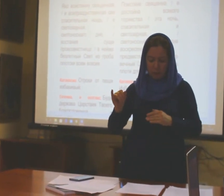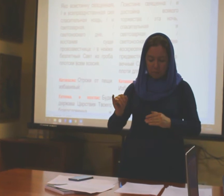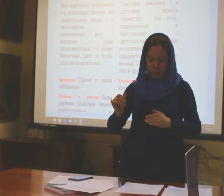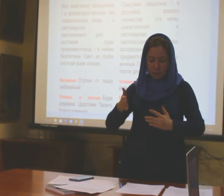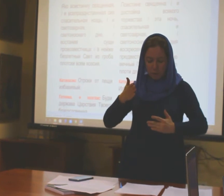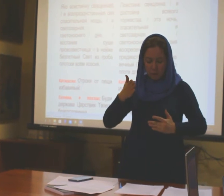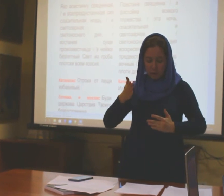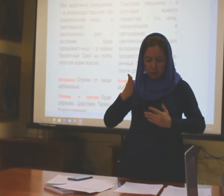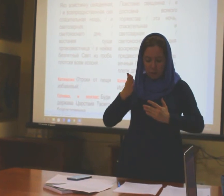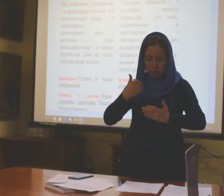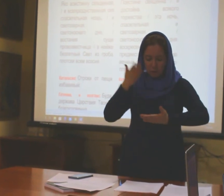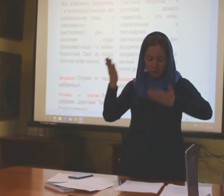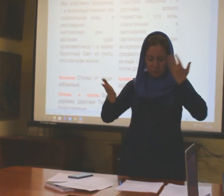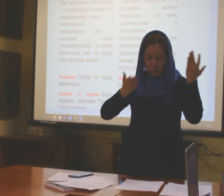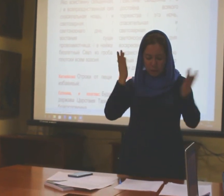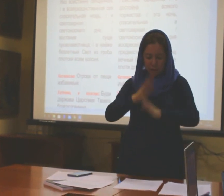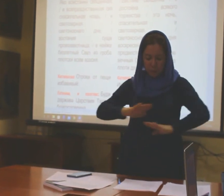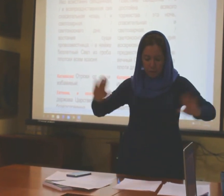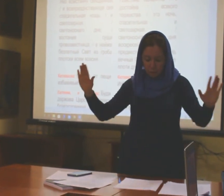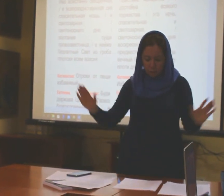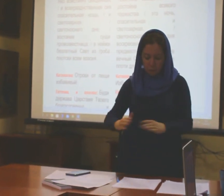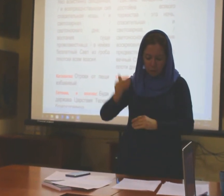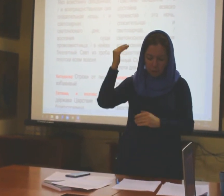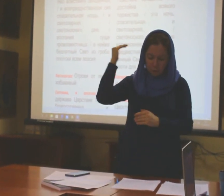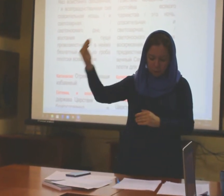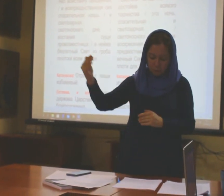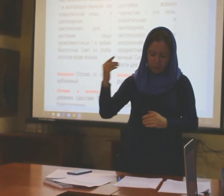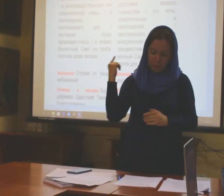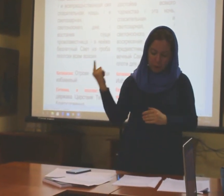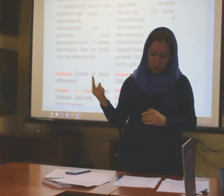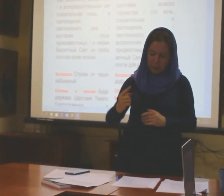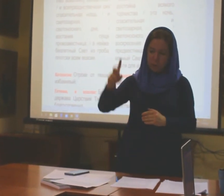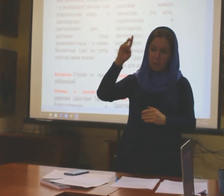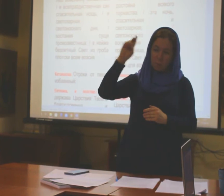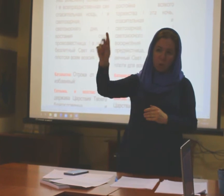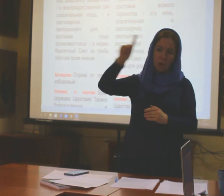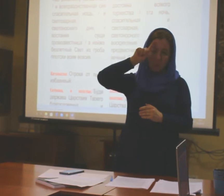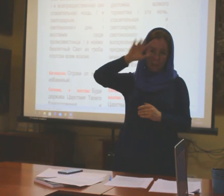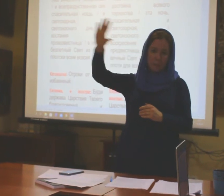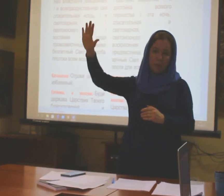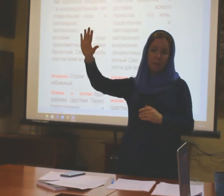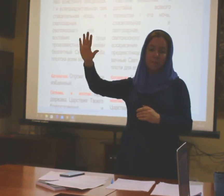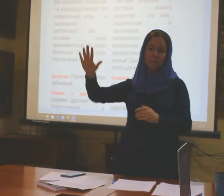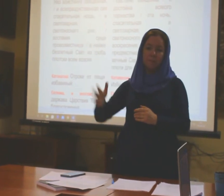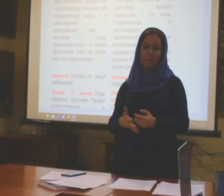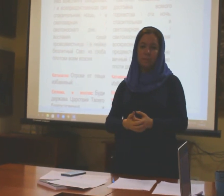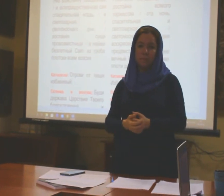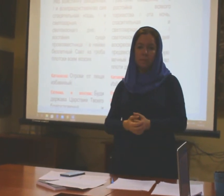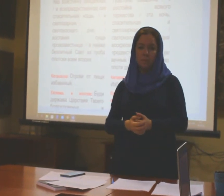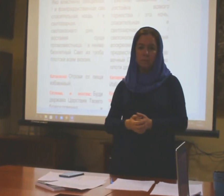весело поем Ему. Единого Бога прославляем. Радуйся, Ему Бог.